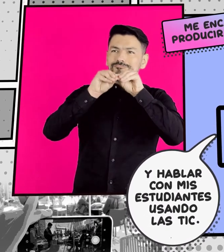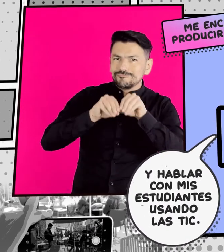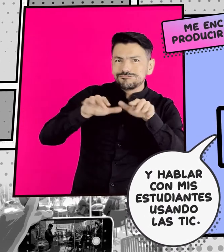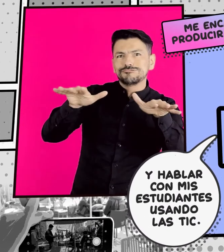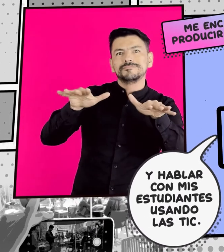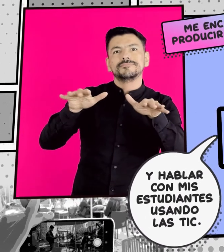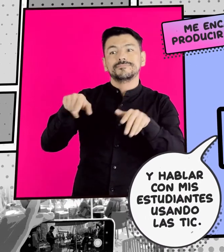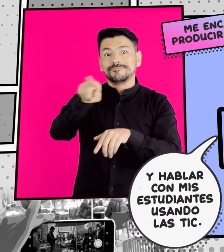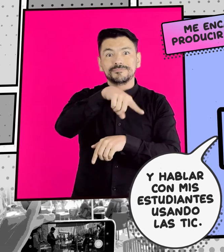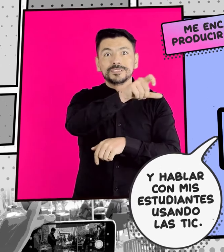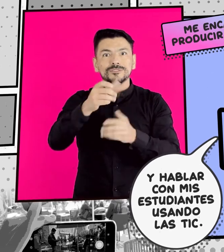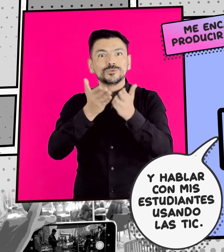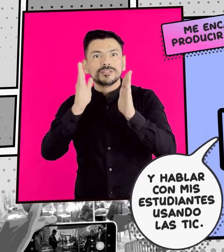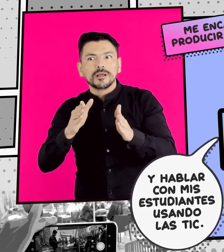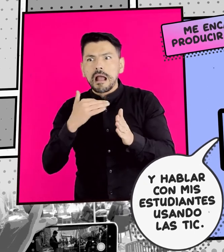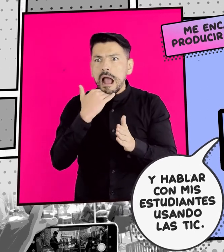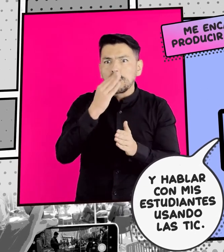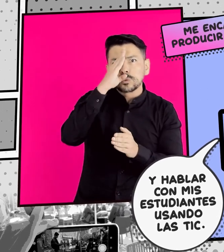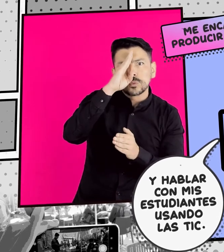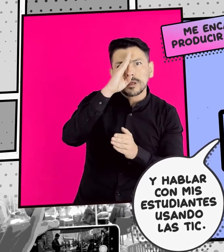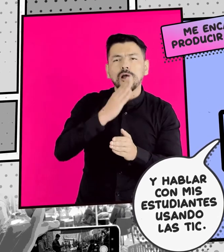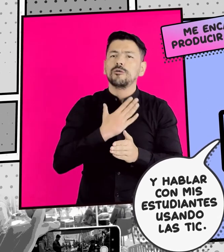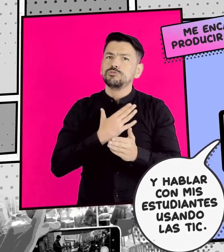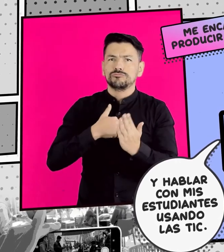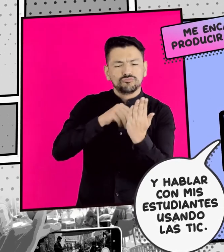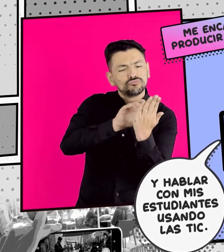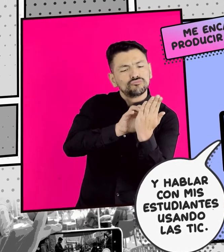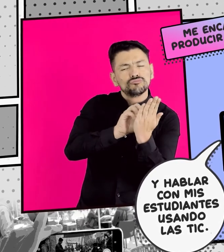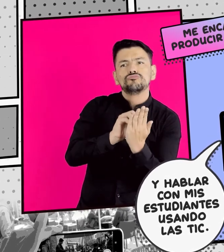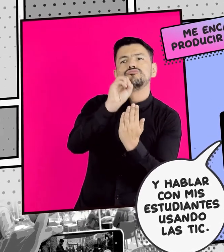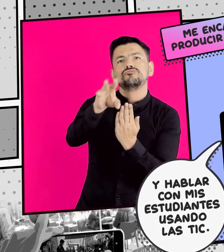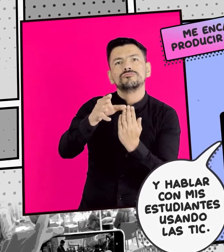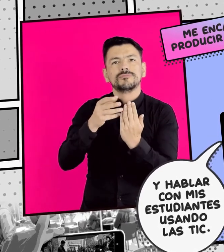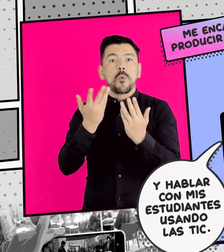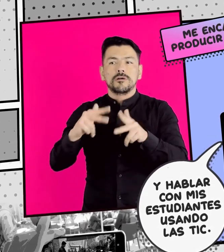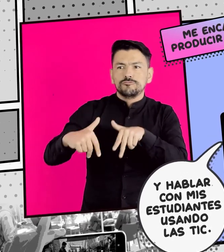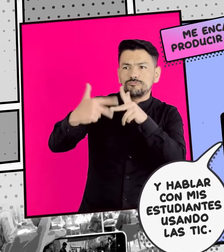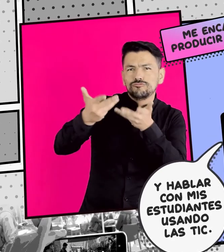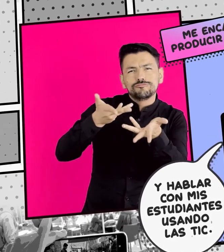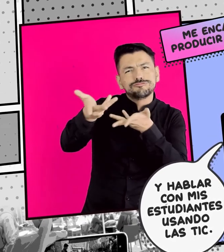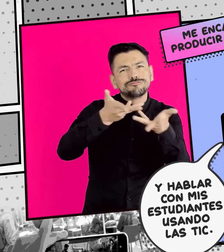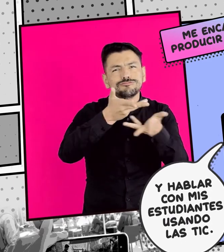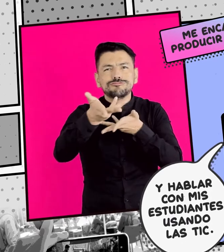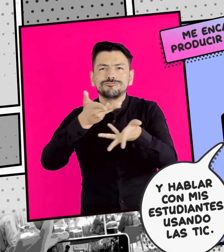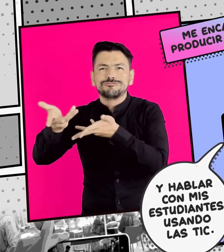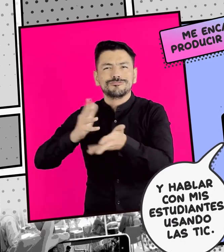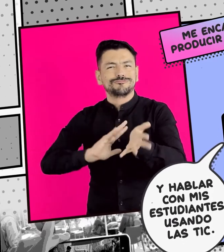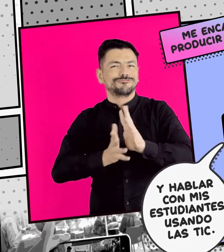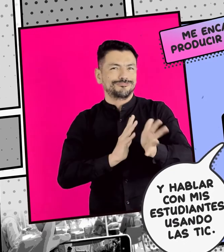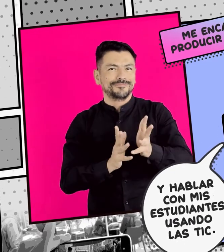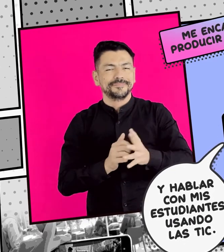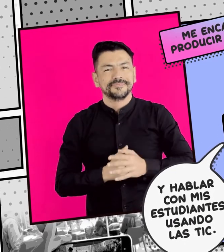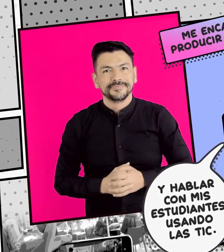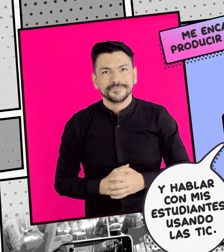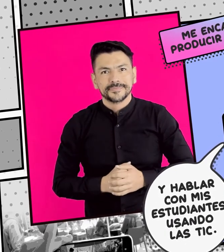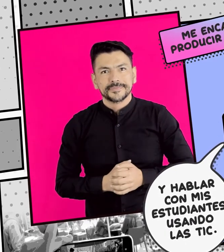sus estudiantes para resolver inquietudes a través de mensajería instantánea y hace videollamadas para encontrarse con